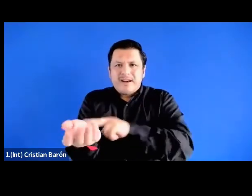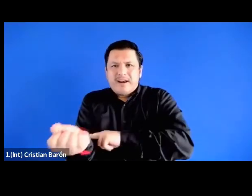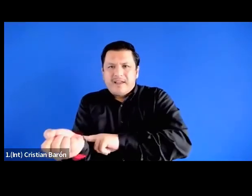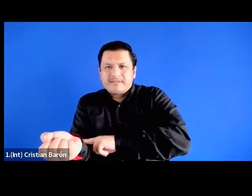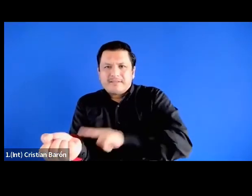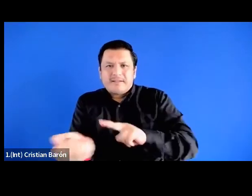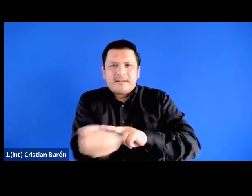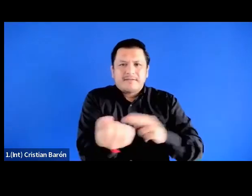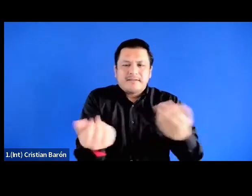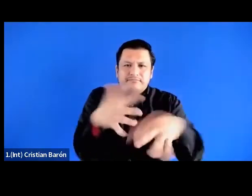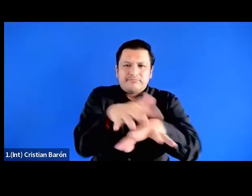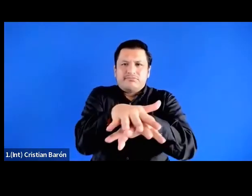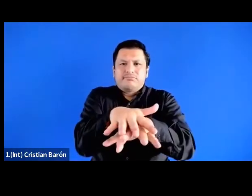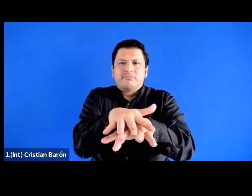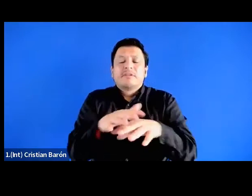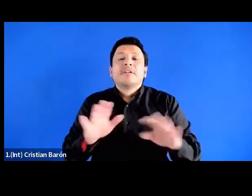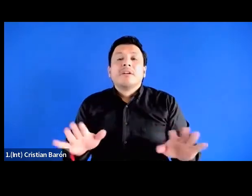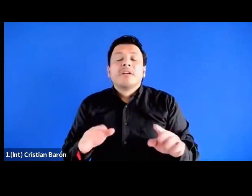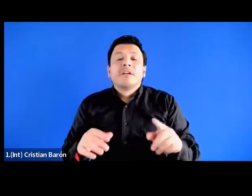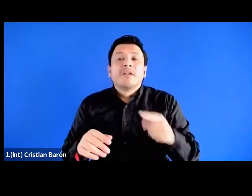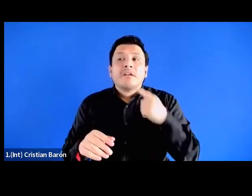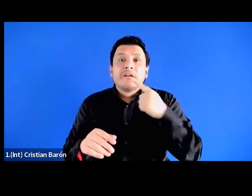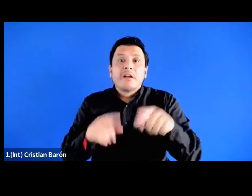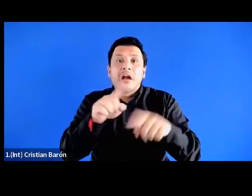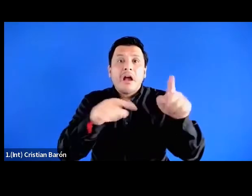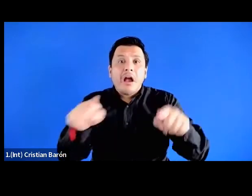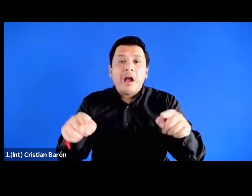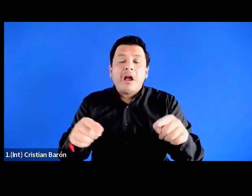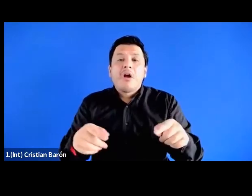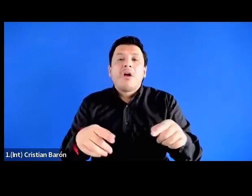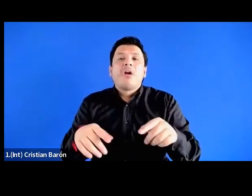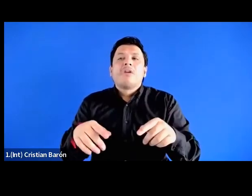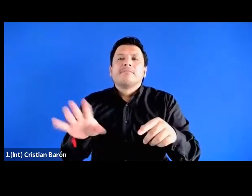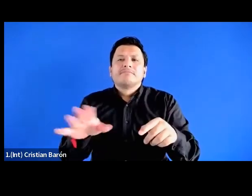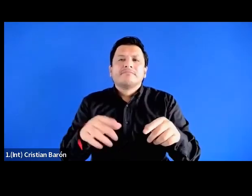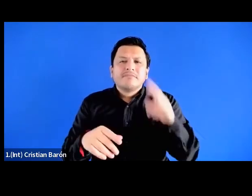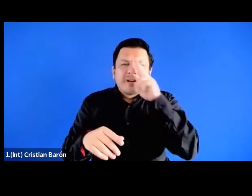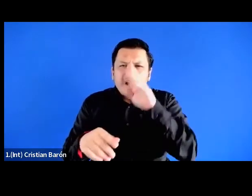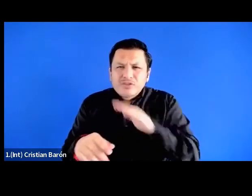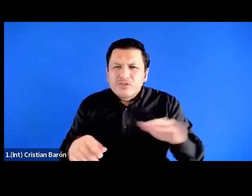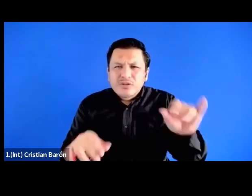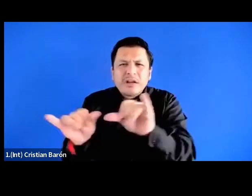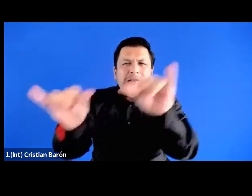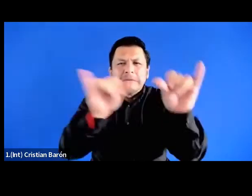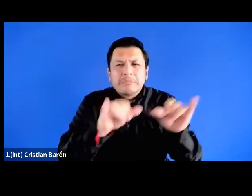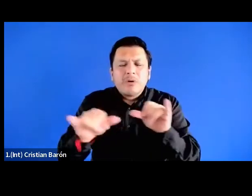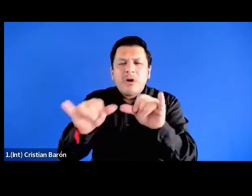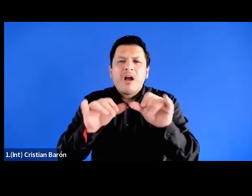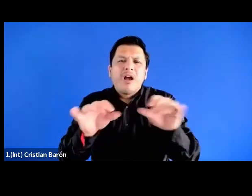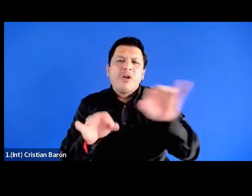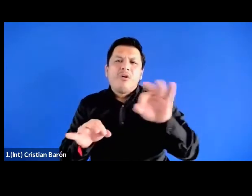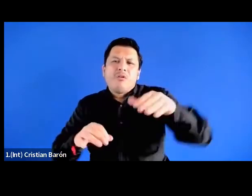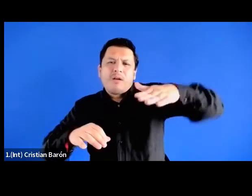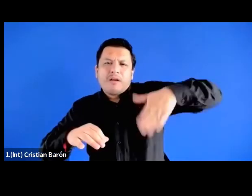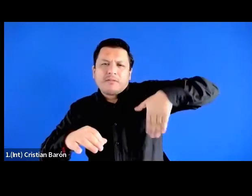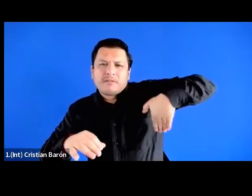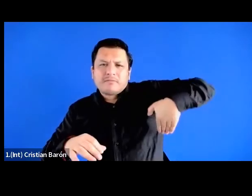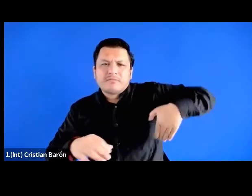mestizaje ya no se veía como esa nación homogénea o la ideología racista sino o como atraso como fue en algún momento